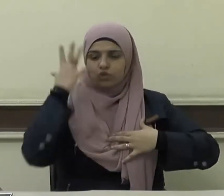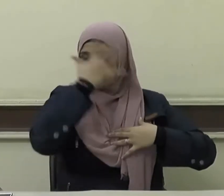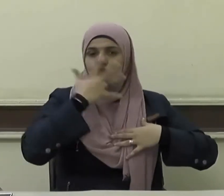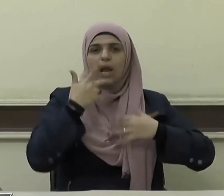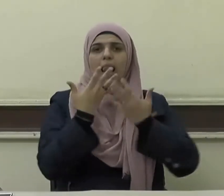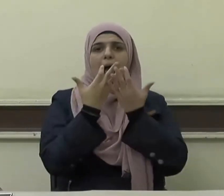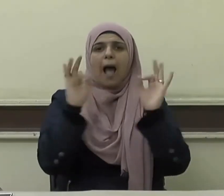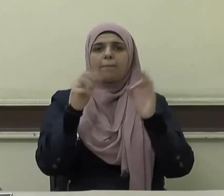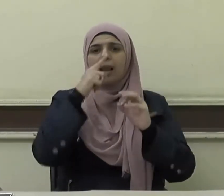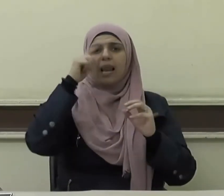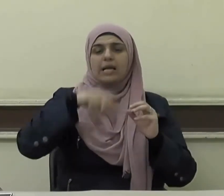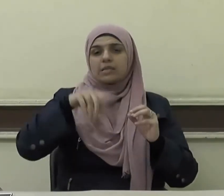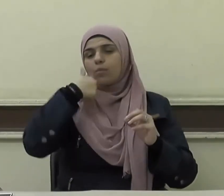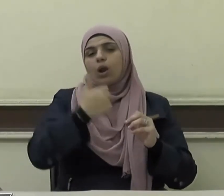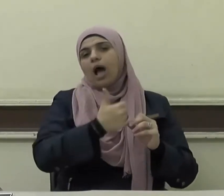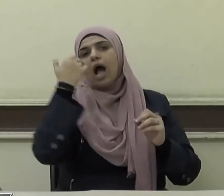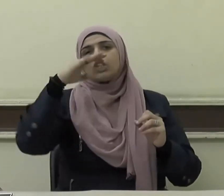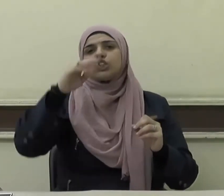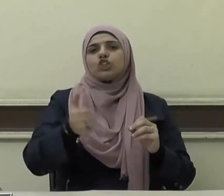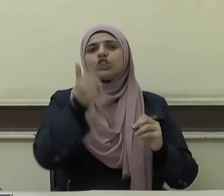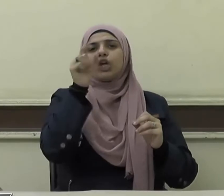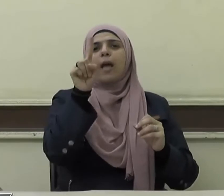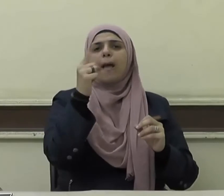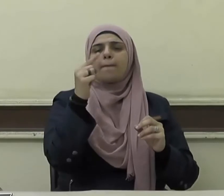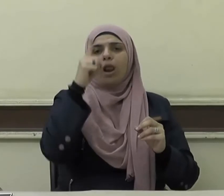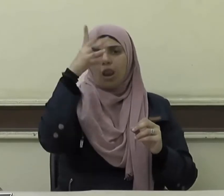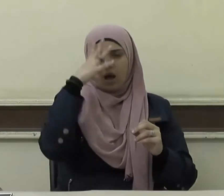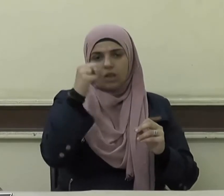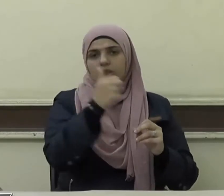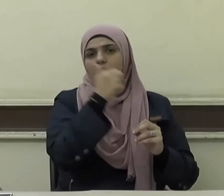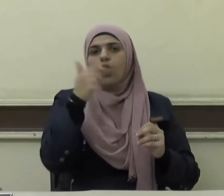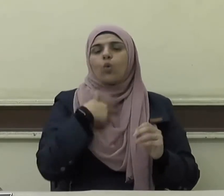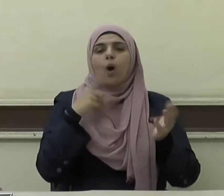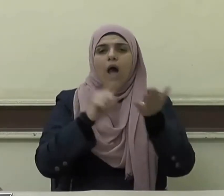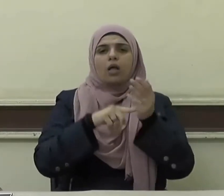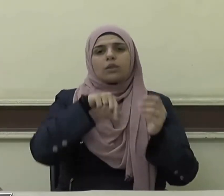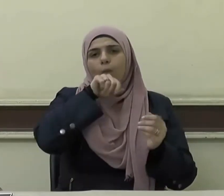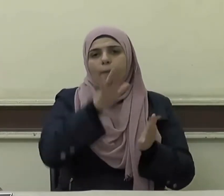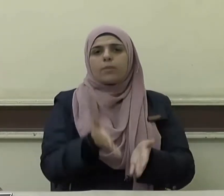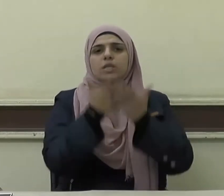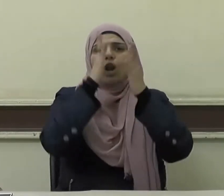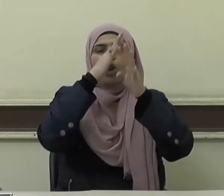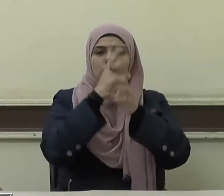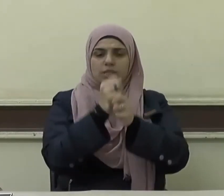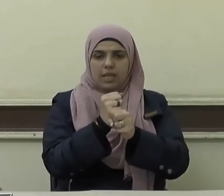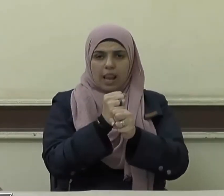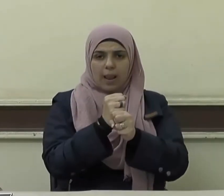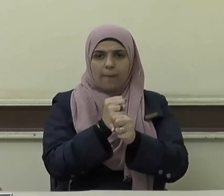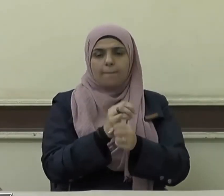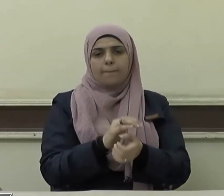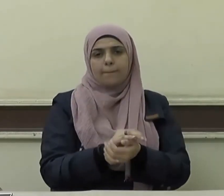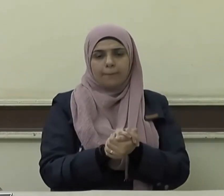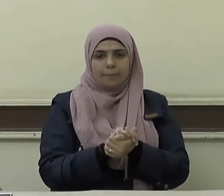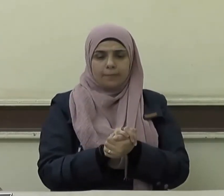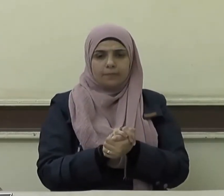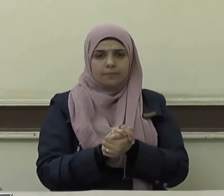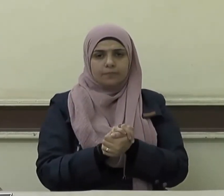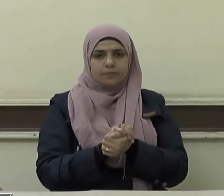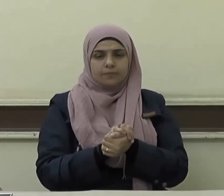والشكل العام فعن جابر رضي الله عنه أن رسول الله صلى الله عليه وسلم